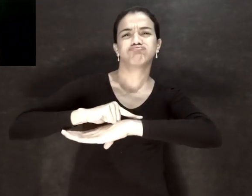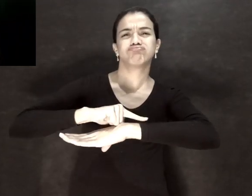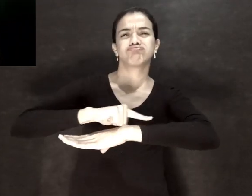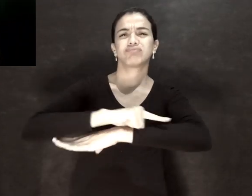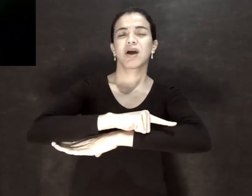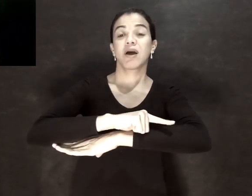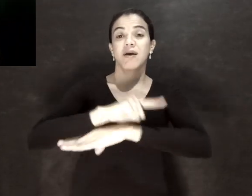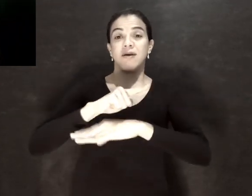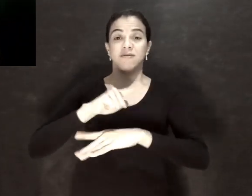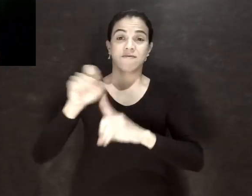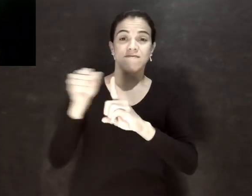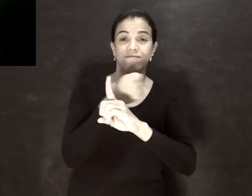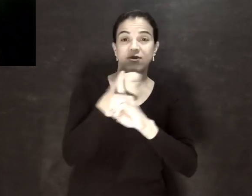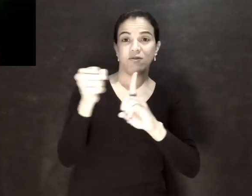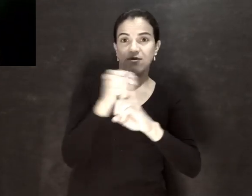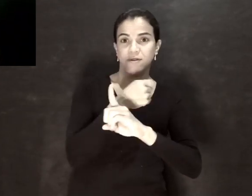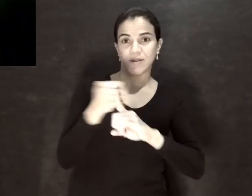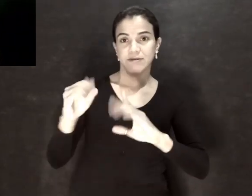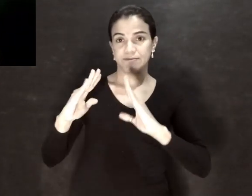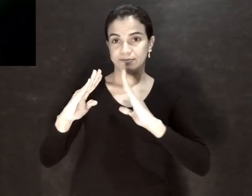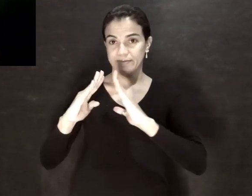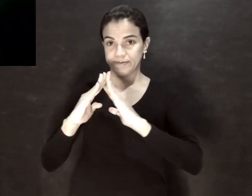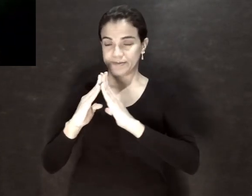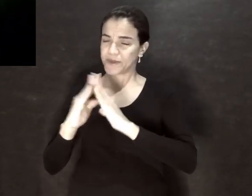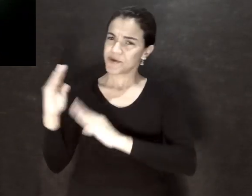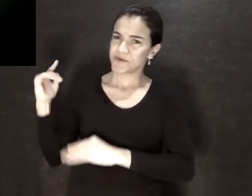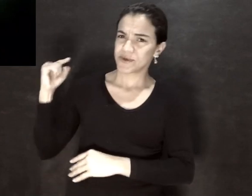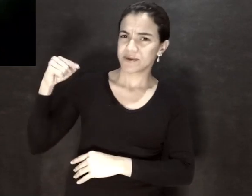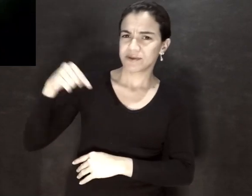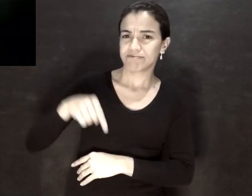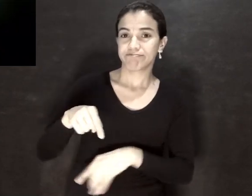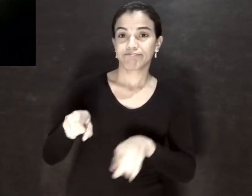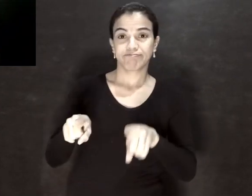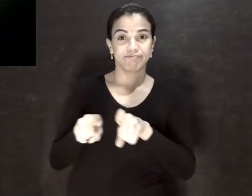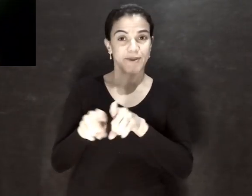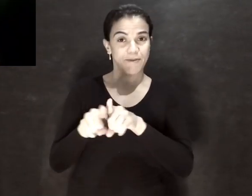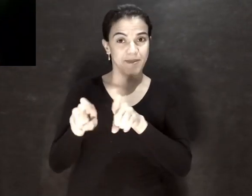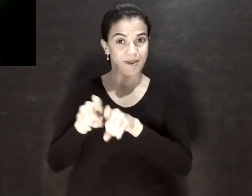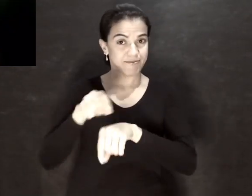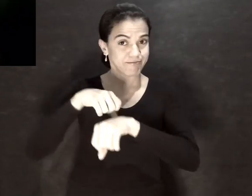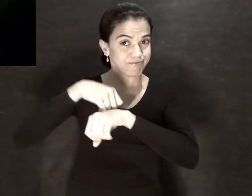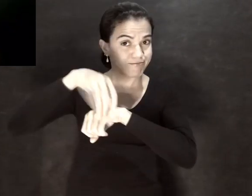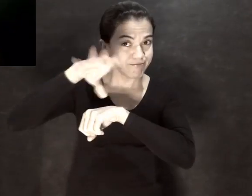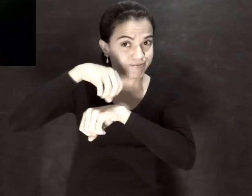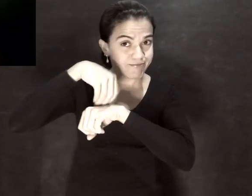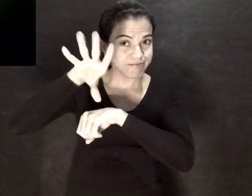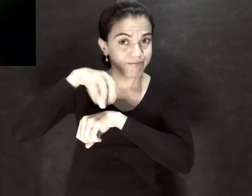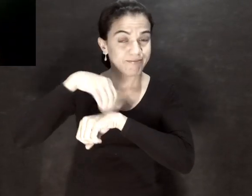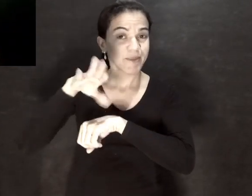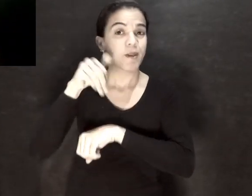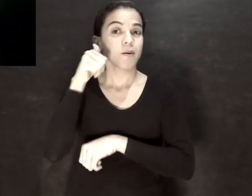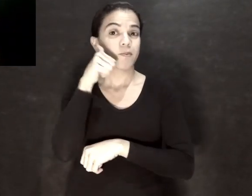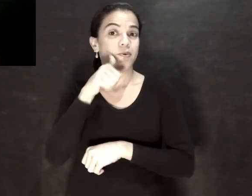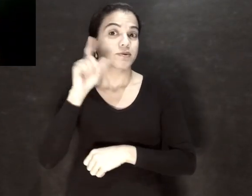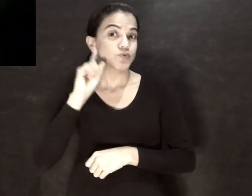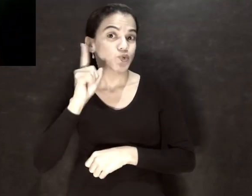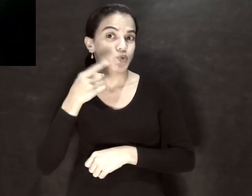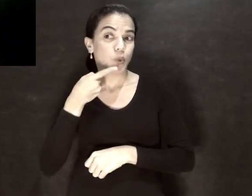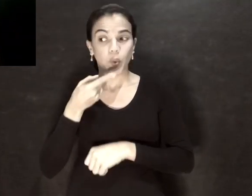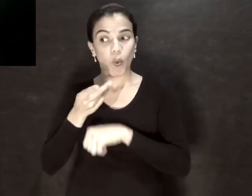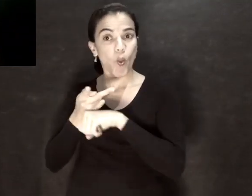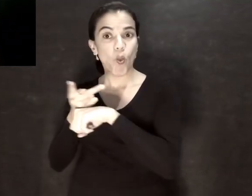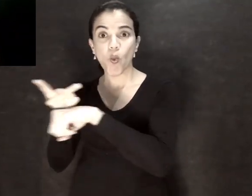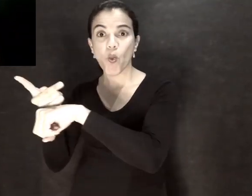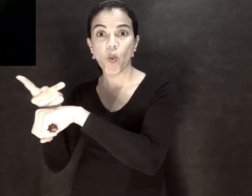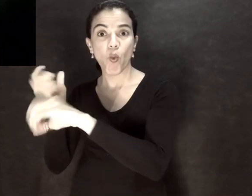curva de violência. Vim aqui lembrar a vocês que muitas mulheres